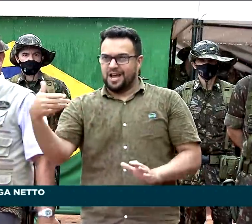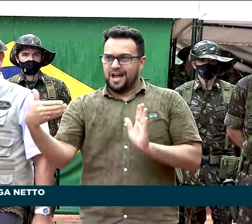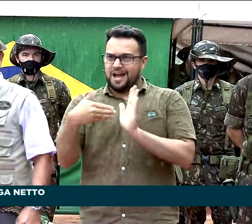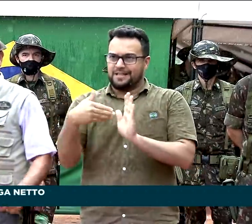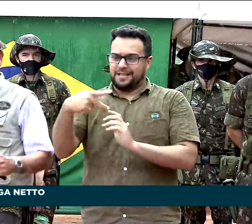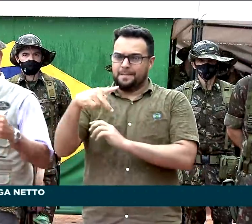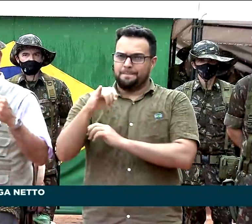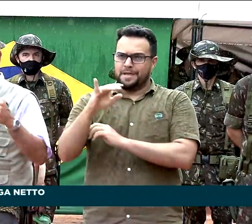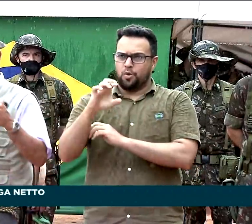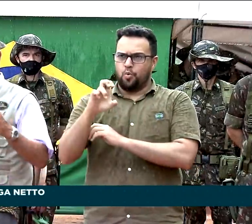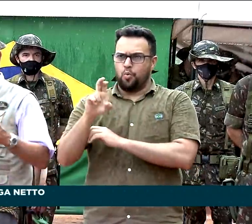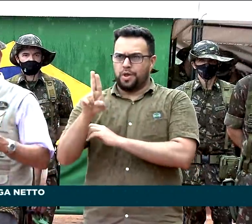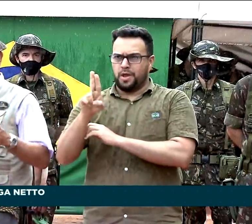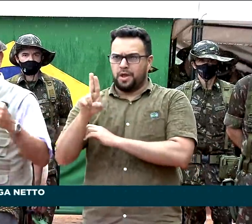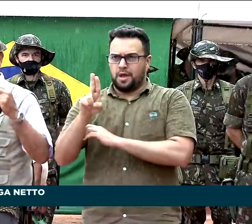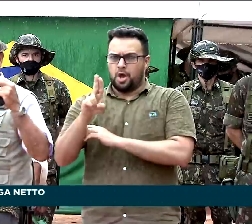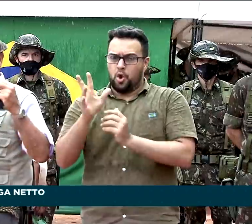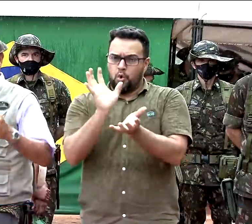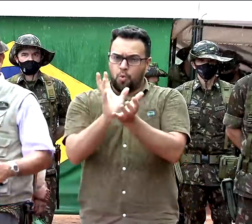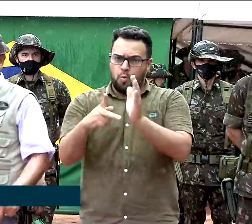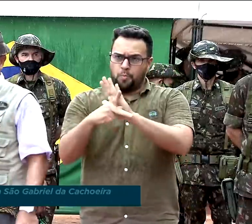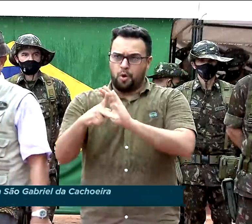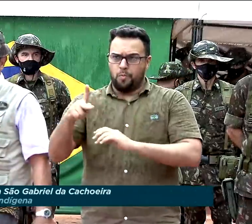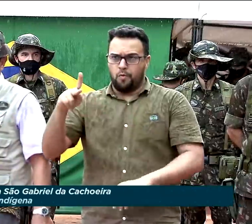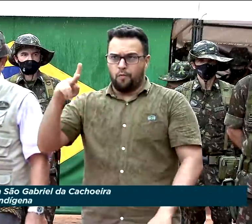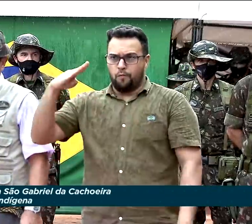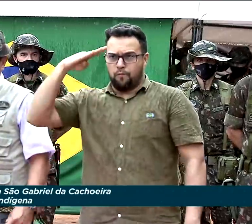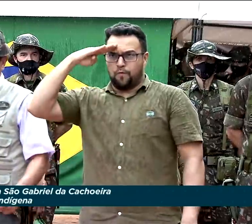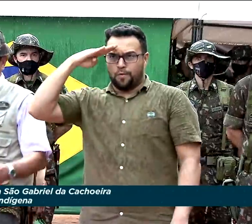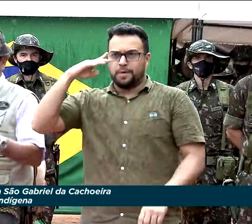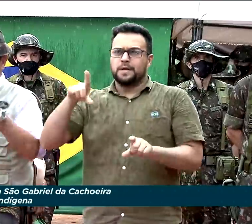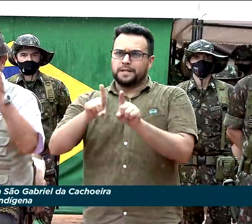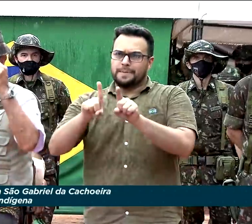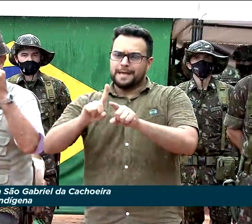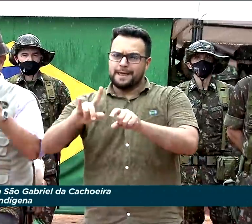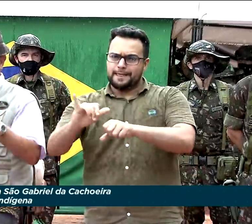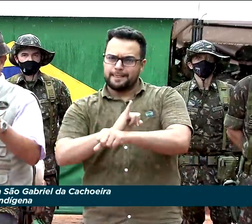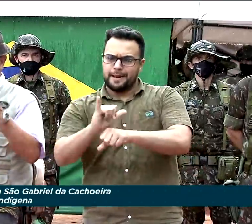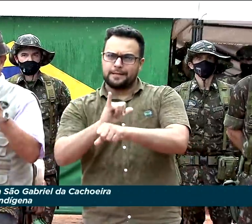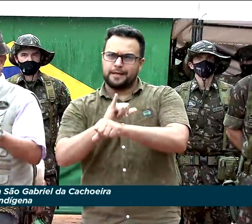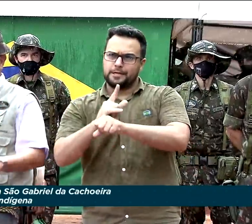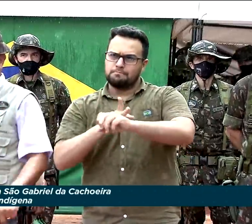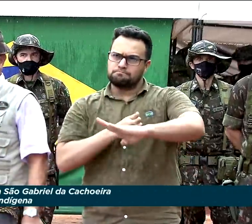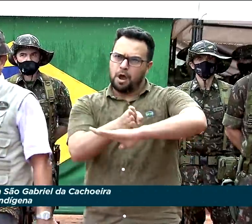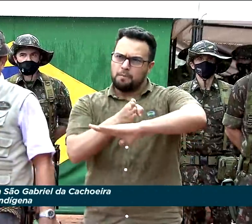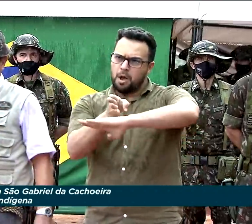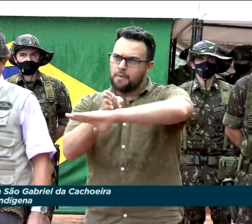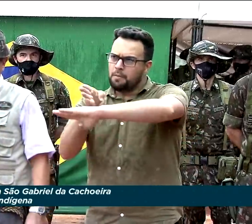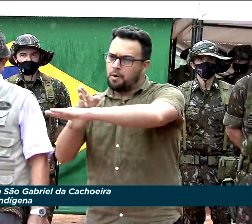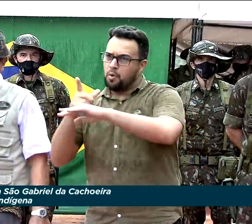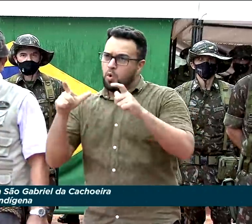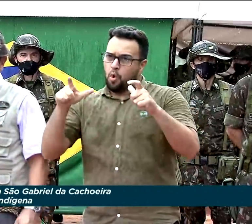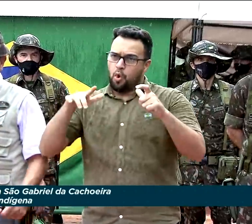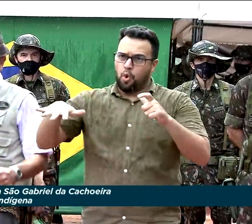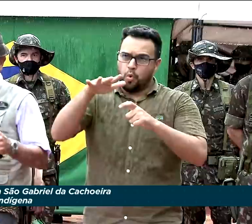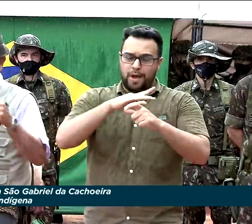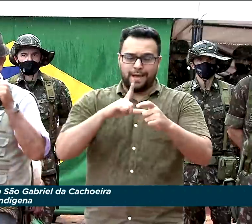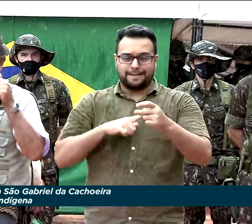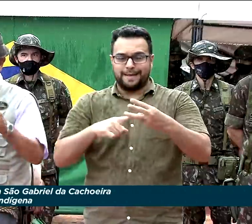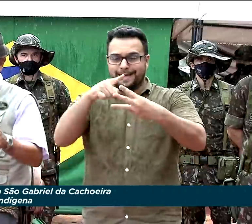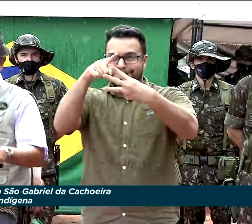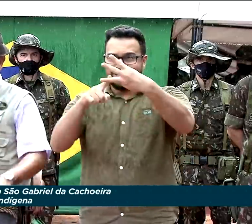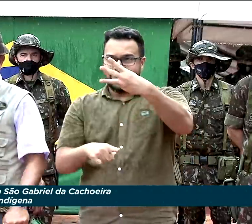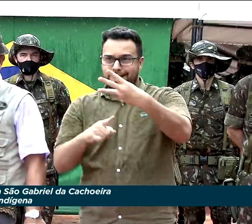Cucuí, para as Forças Armadas e Estratégica, para uma região de tríplice fronteira com a